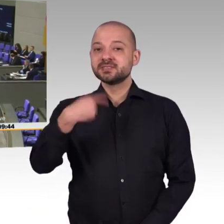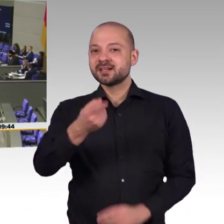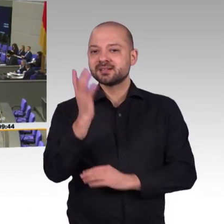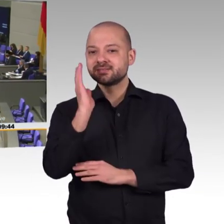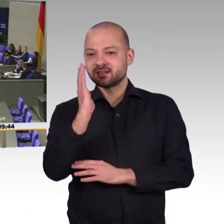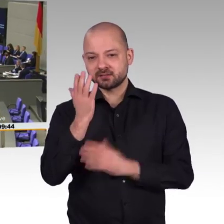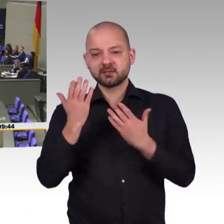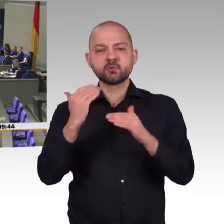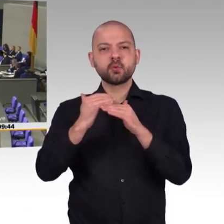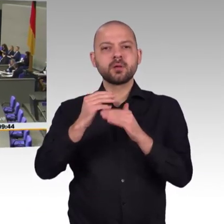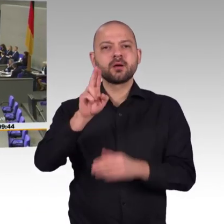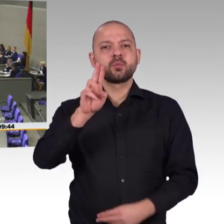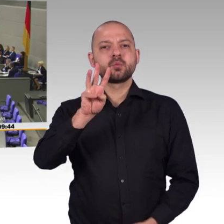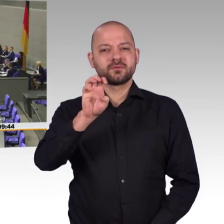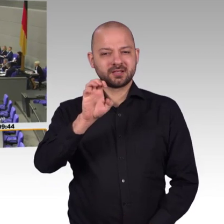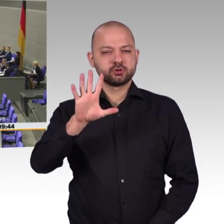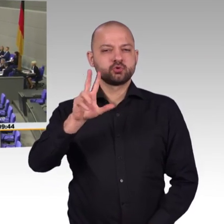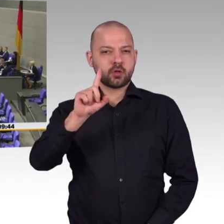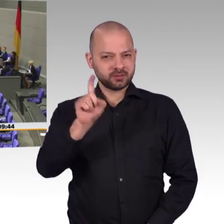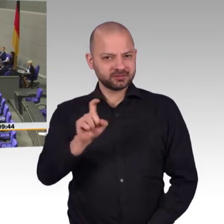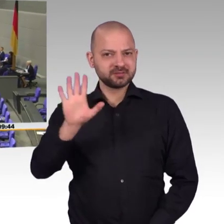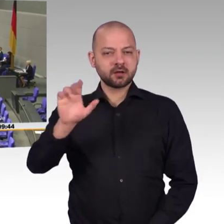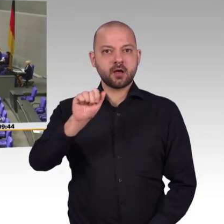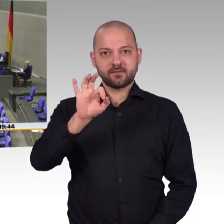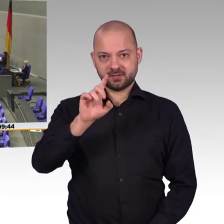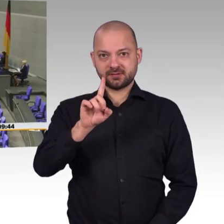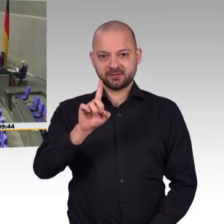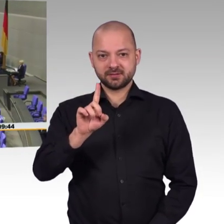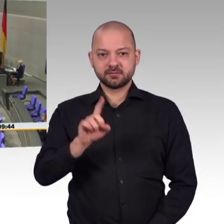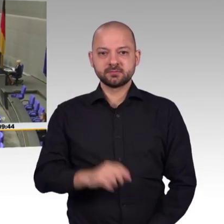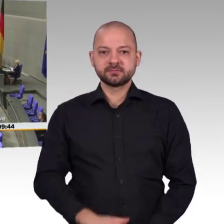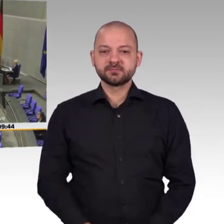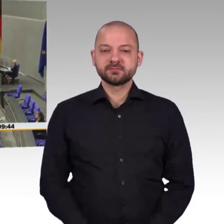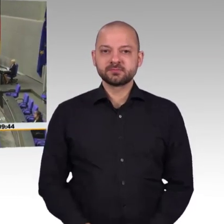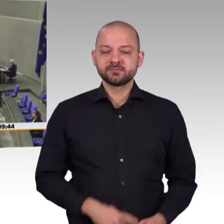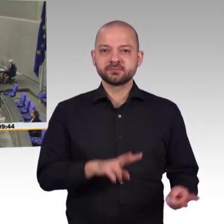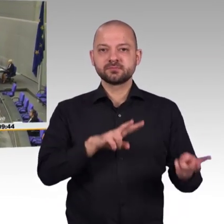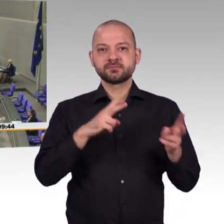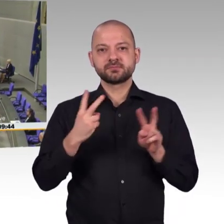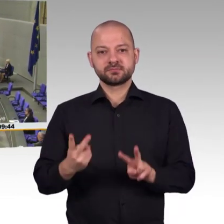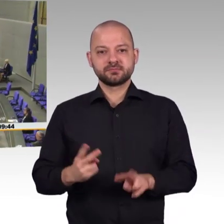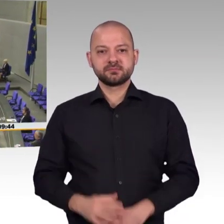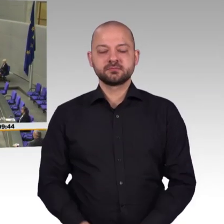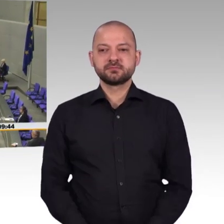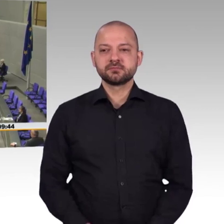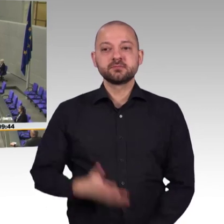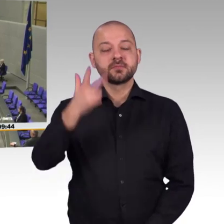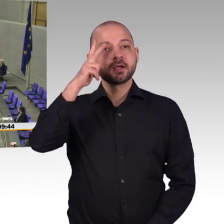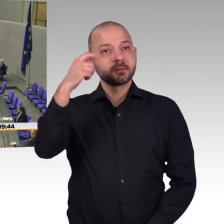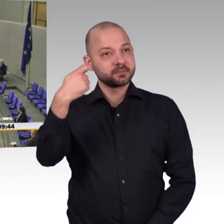Herr Präsident, meine Damen und Herren. Die vorgelegte Umsetzungstrategie der Bundesregierung ist spannend für jemanden wie mich, der